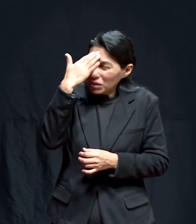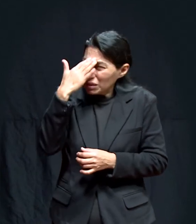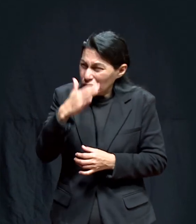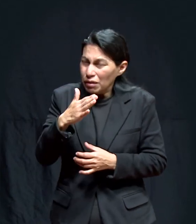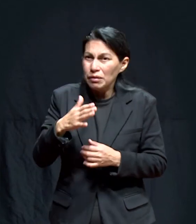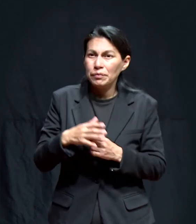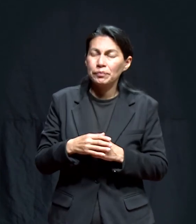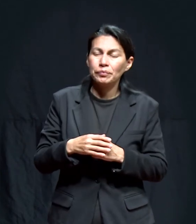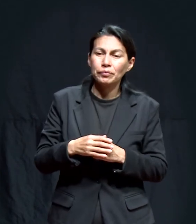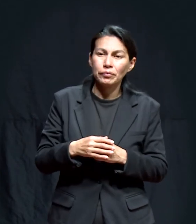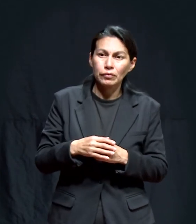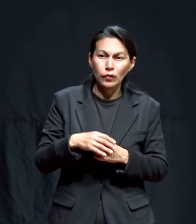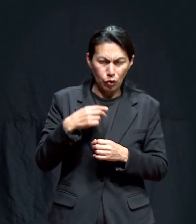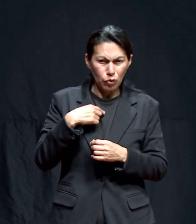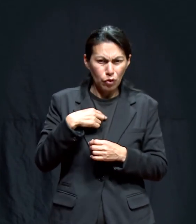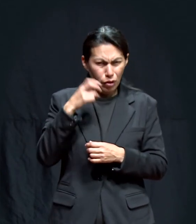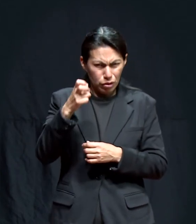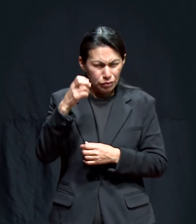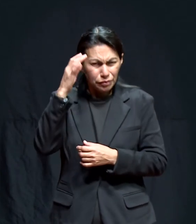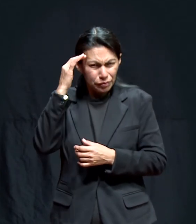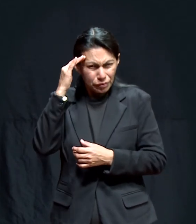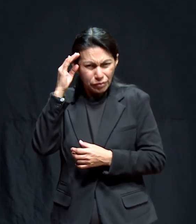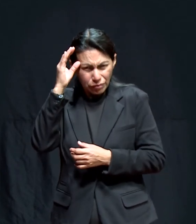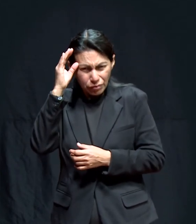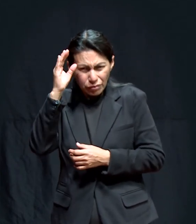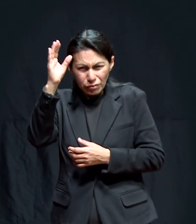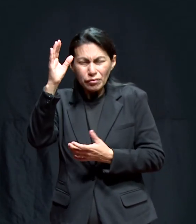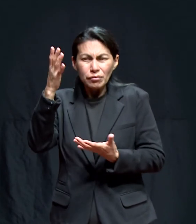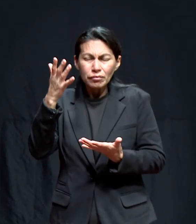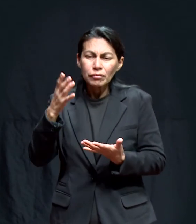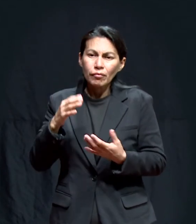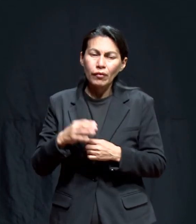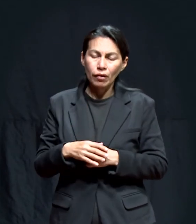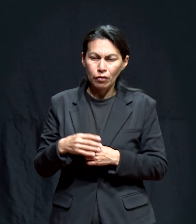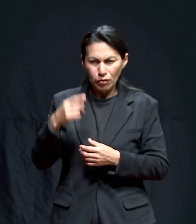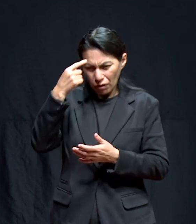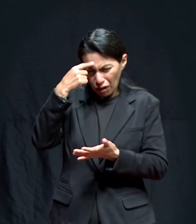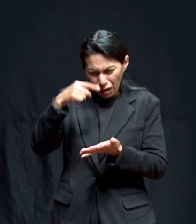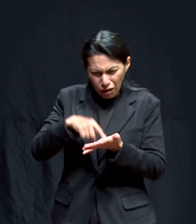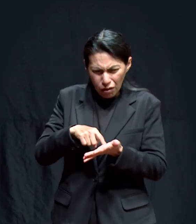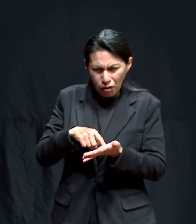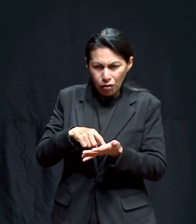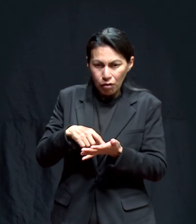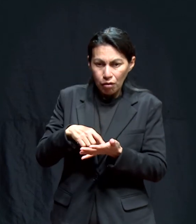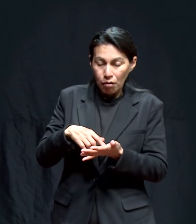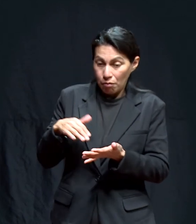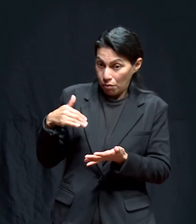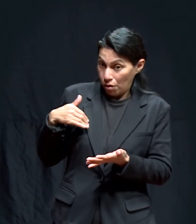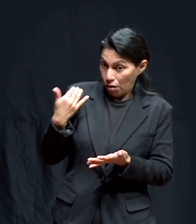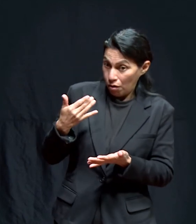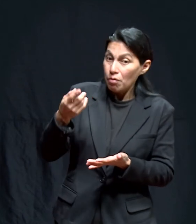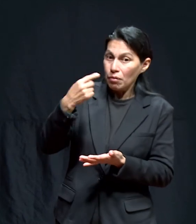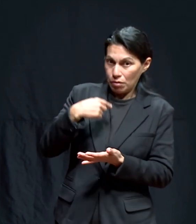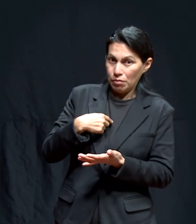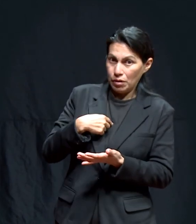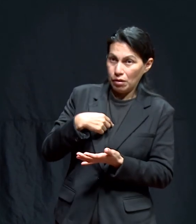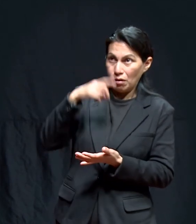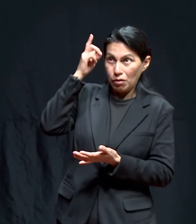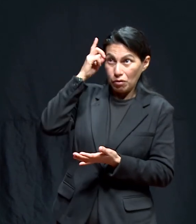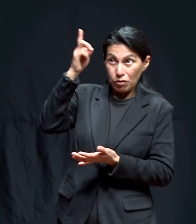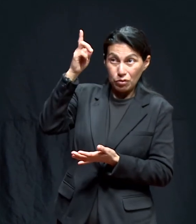En ese Dios creo yo. Amén. Milagro para mí, pero para Dios no.